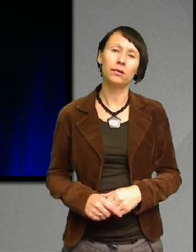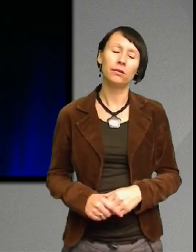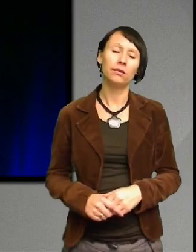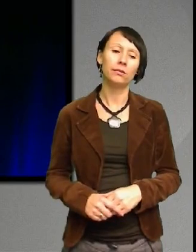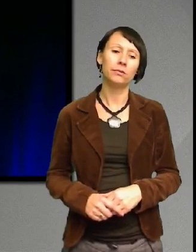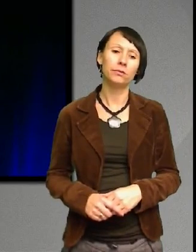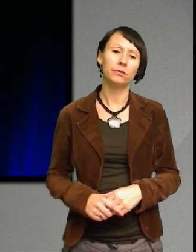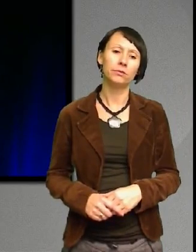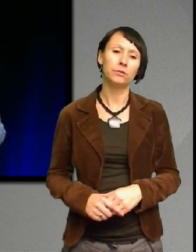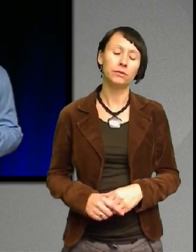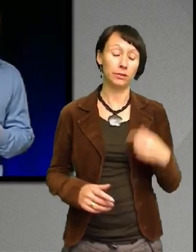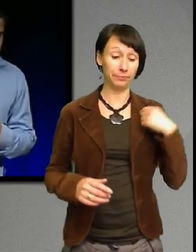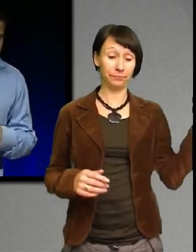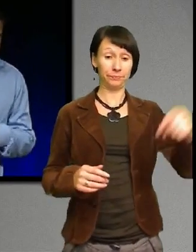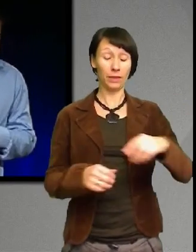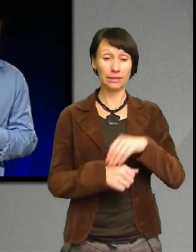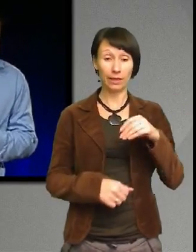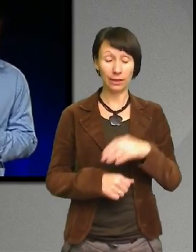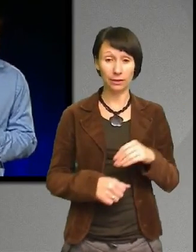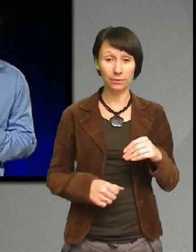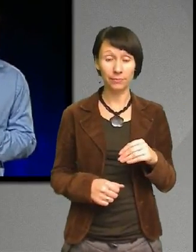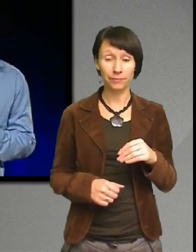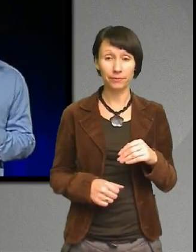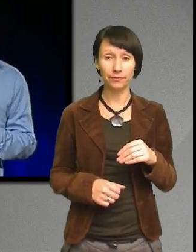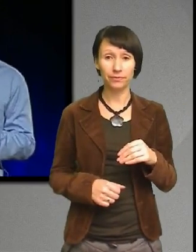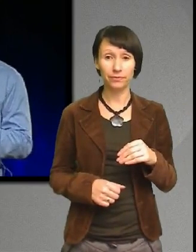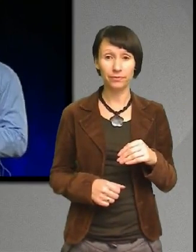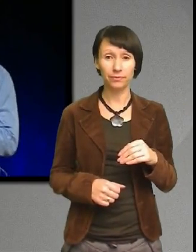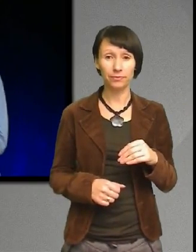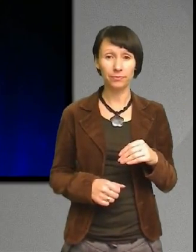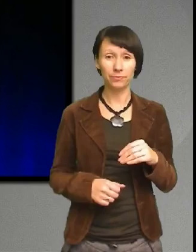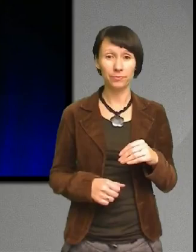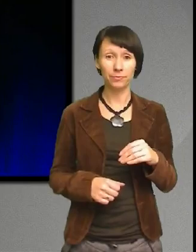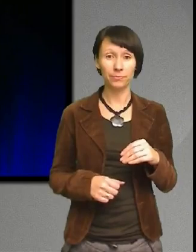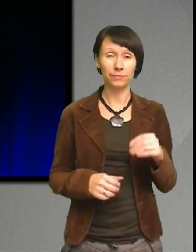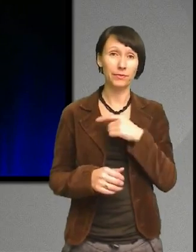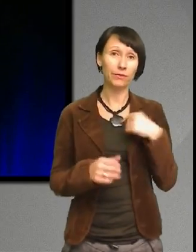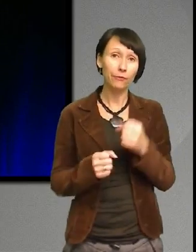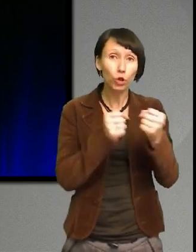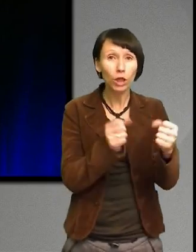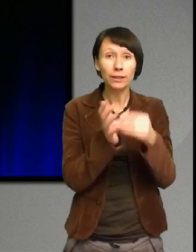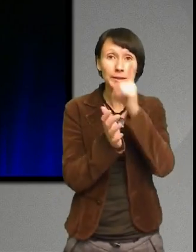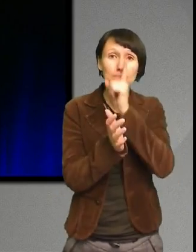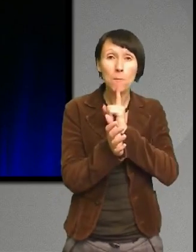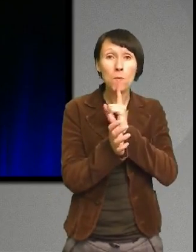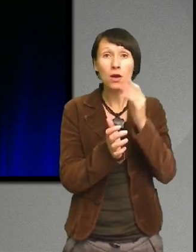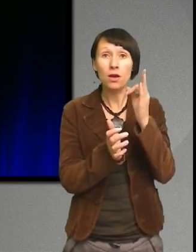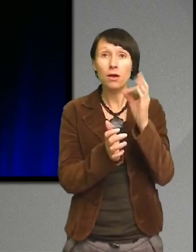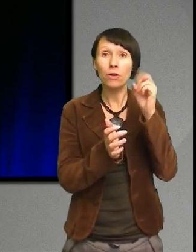När jag kom till Sverige så flyttade vi in i ett litet förort som ligger strax utanför Göteborg.